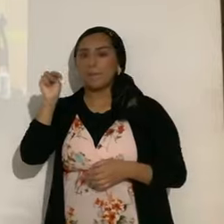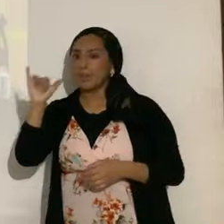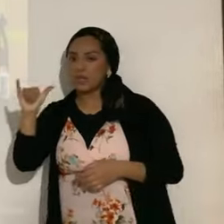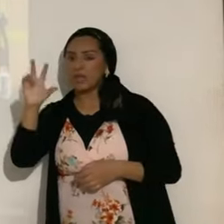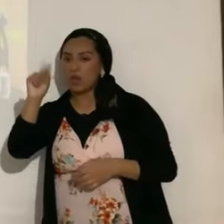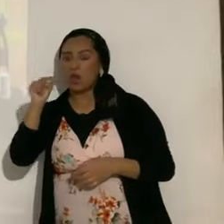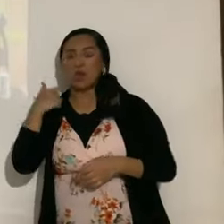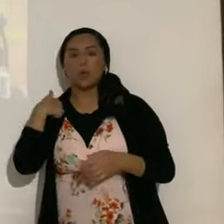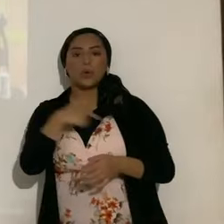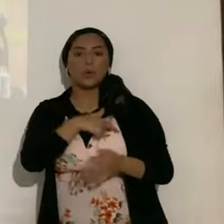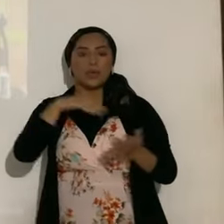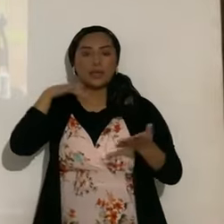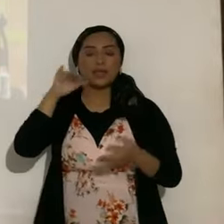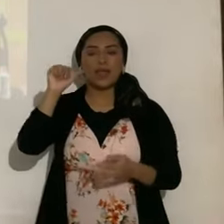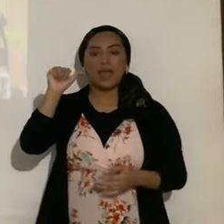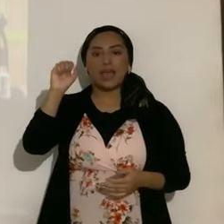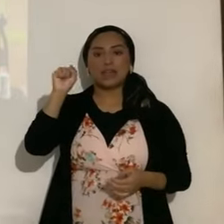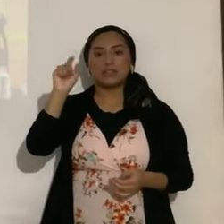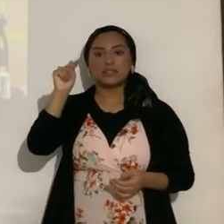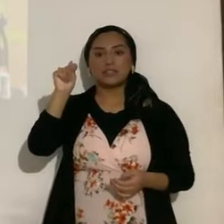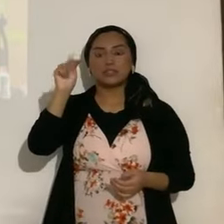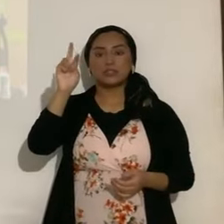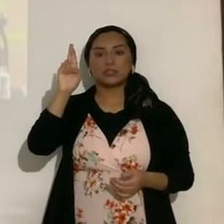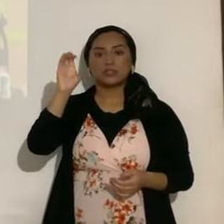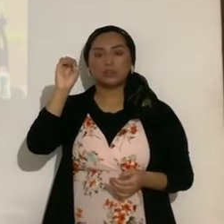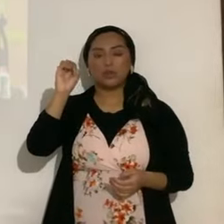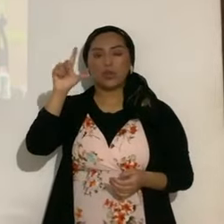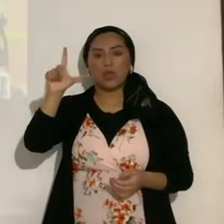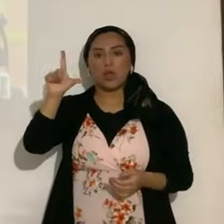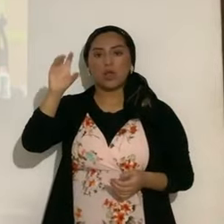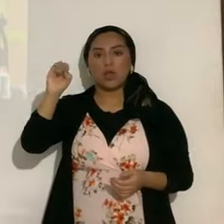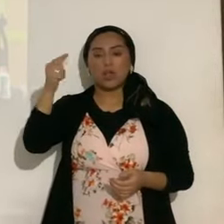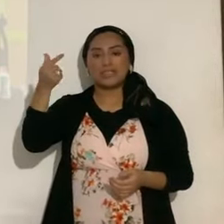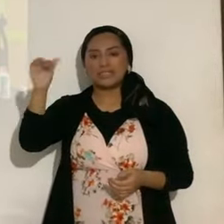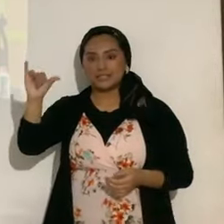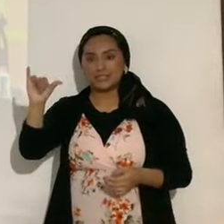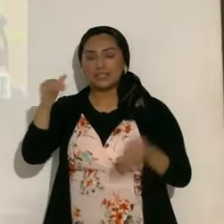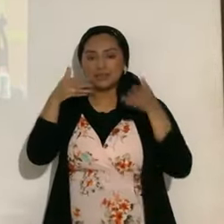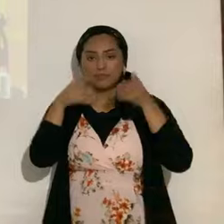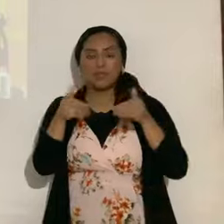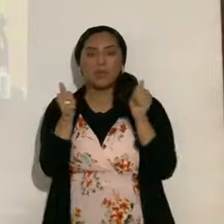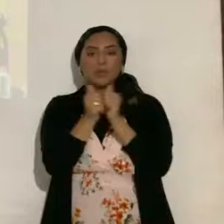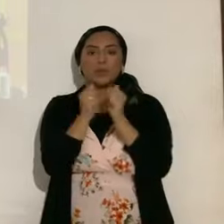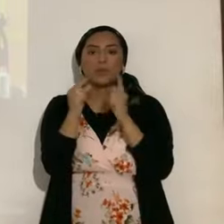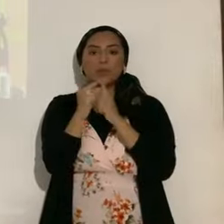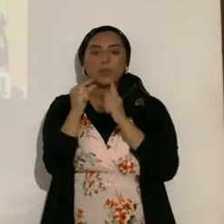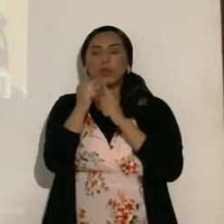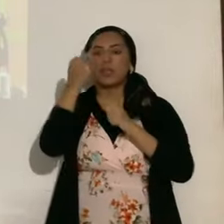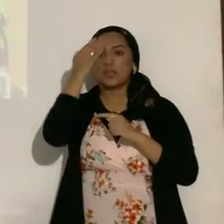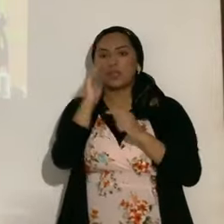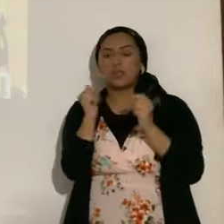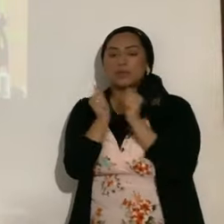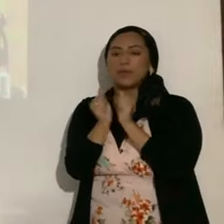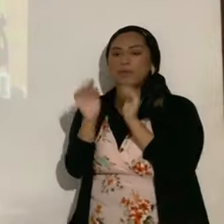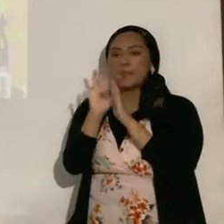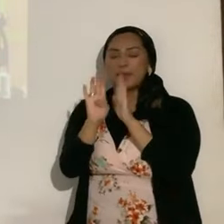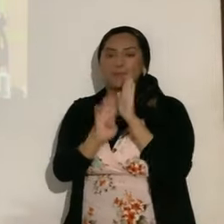físicamente, bueno, científicamente, y desde luego basado a la palabra del Eterno, a la Biblia, a la Tanaja, al Torá.